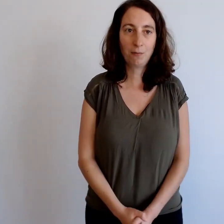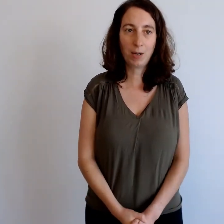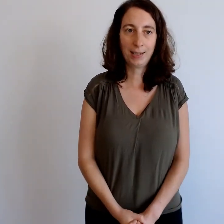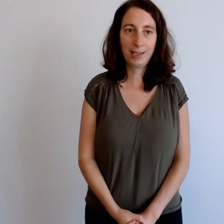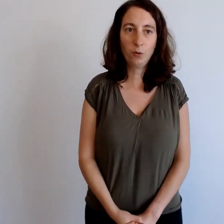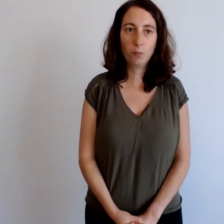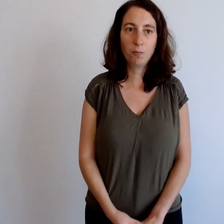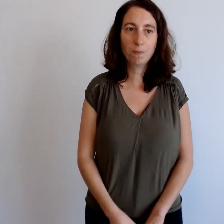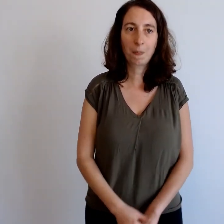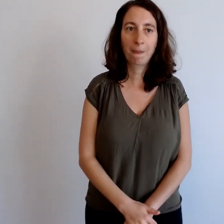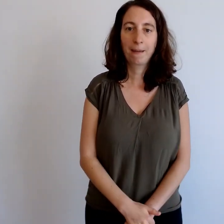placer debout